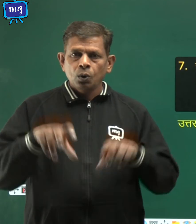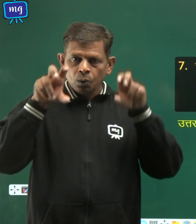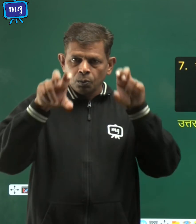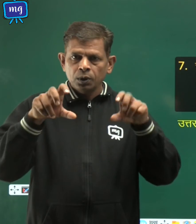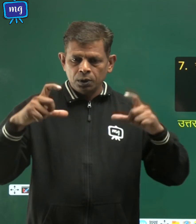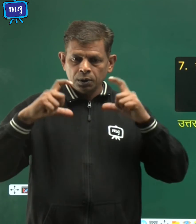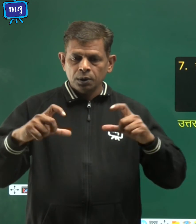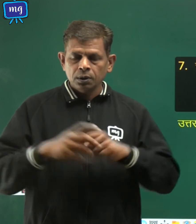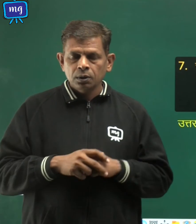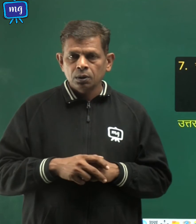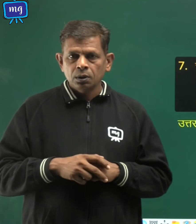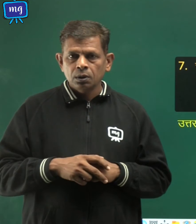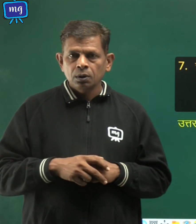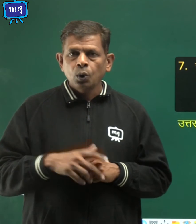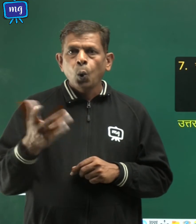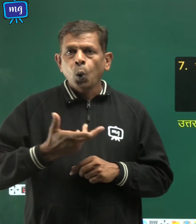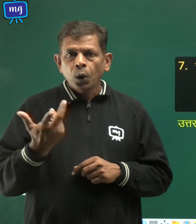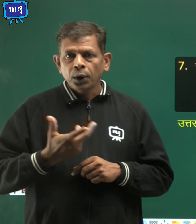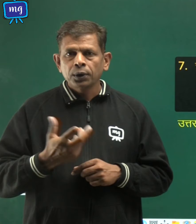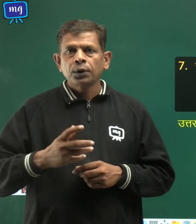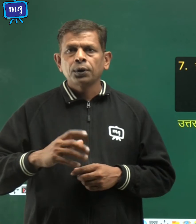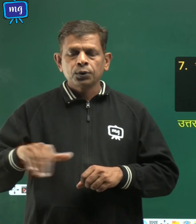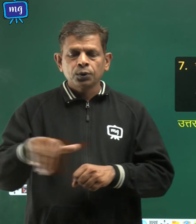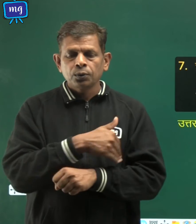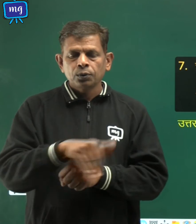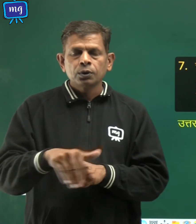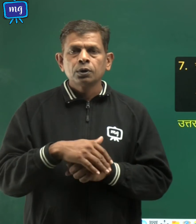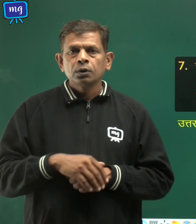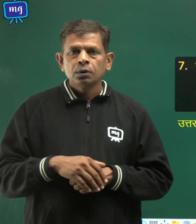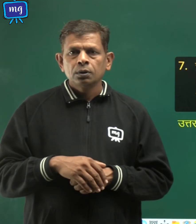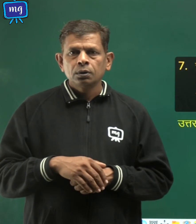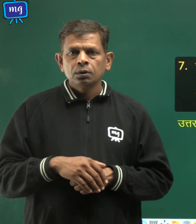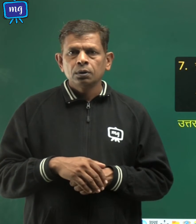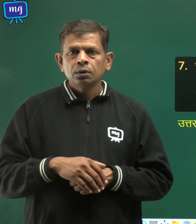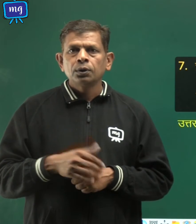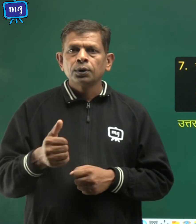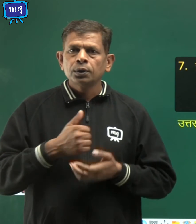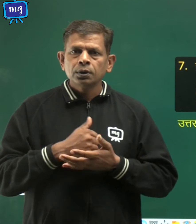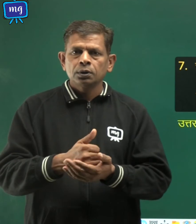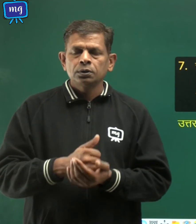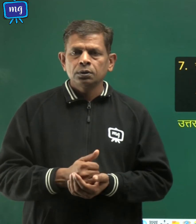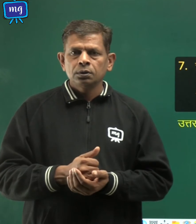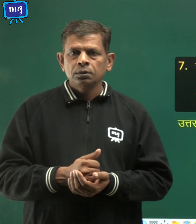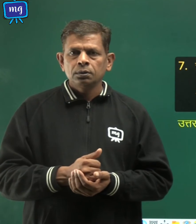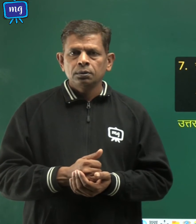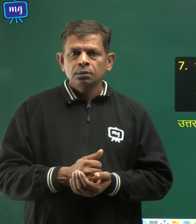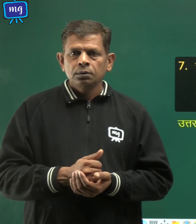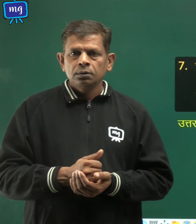किस प्रोध्योगी की सहायता से